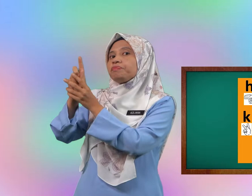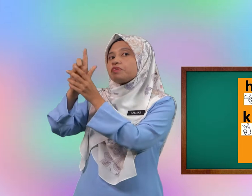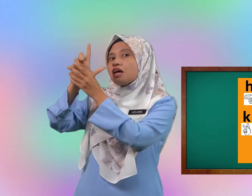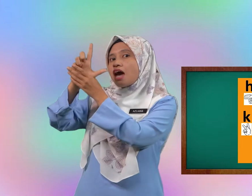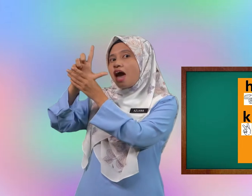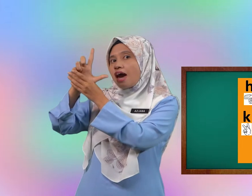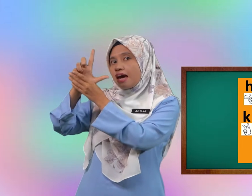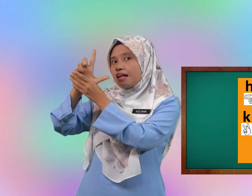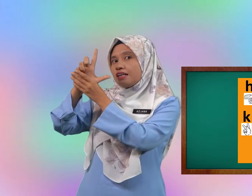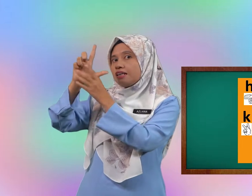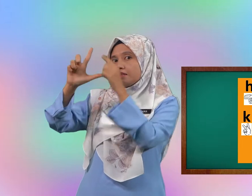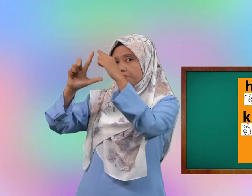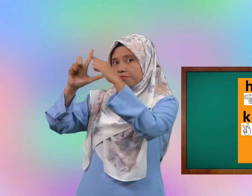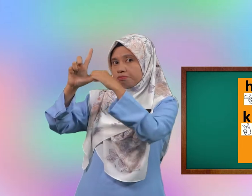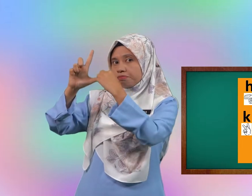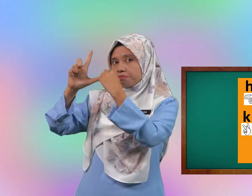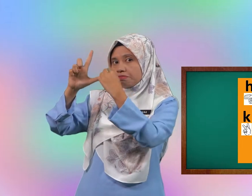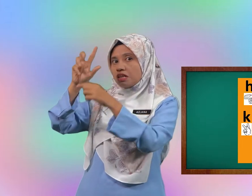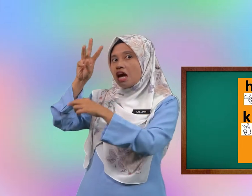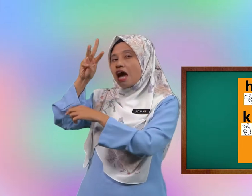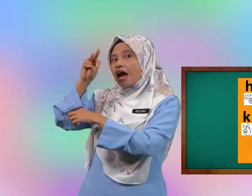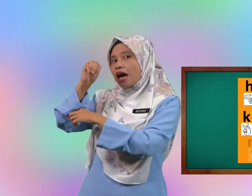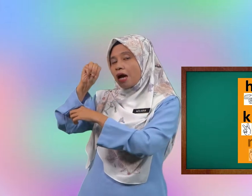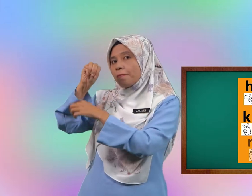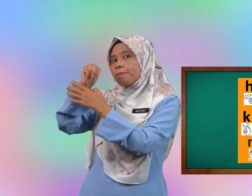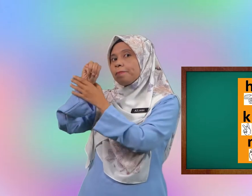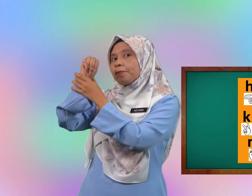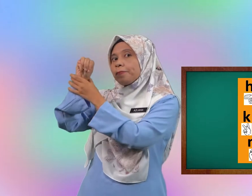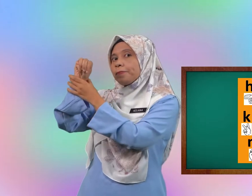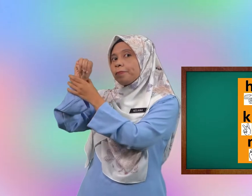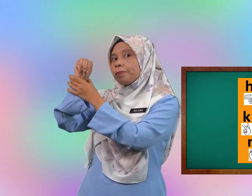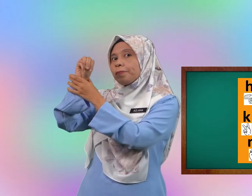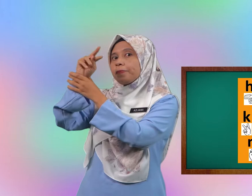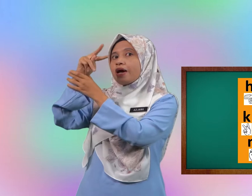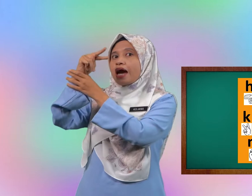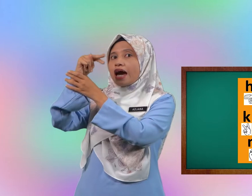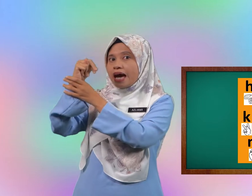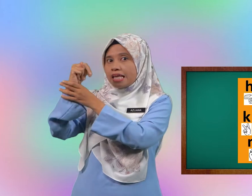l m n